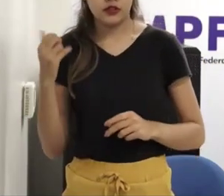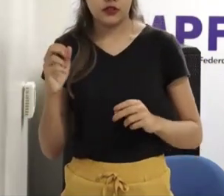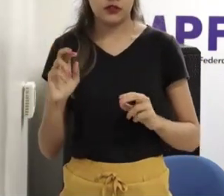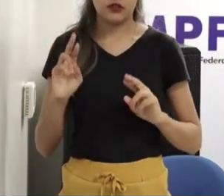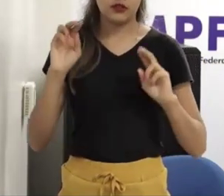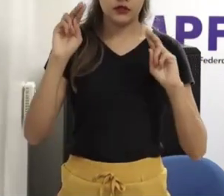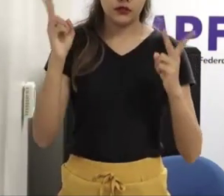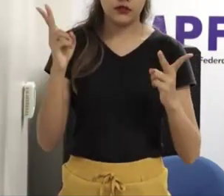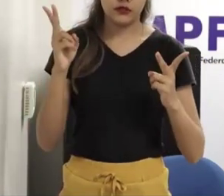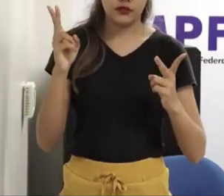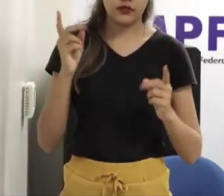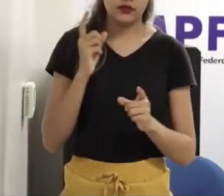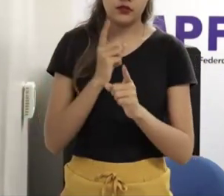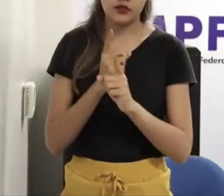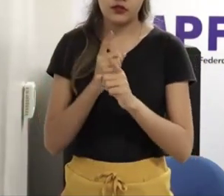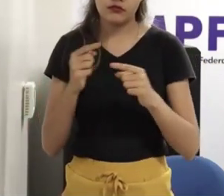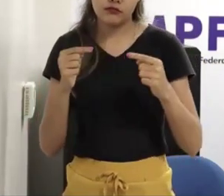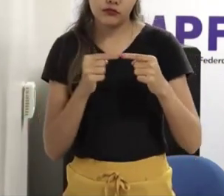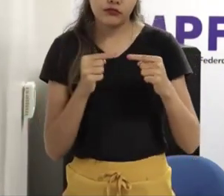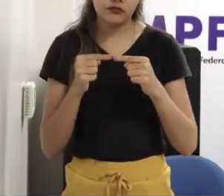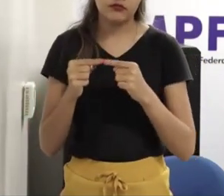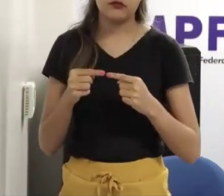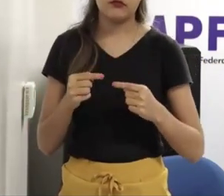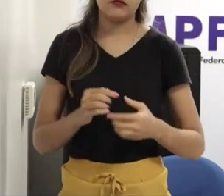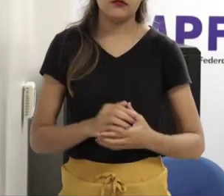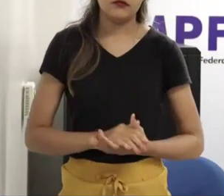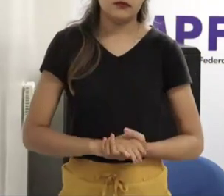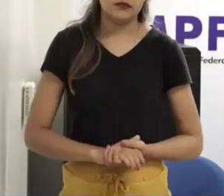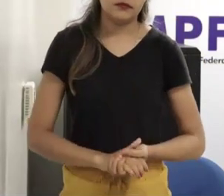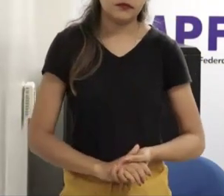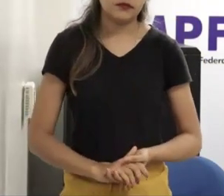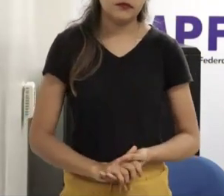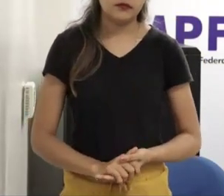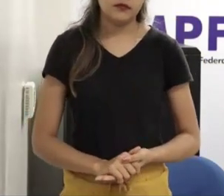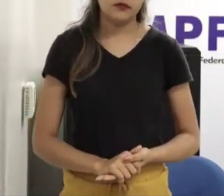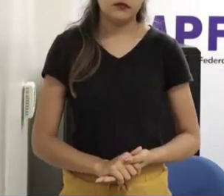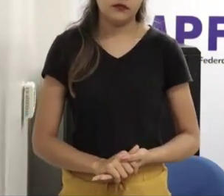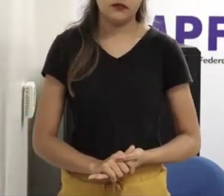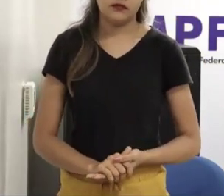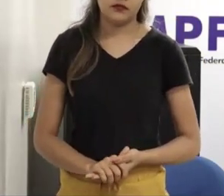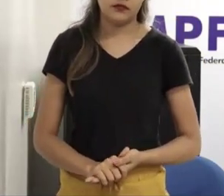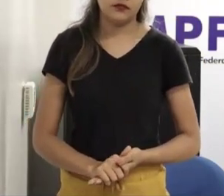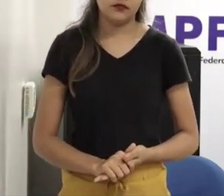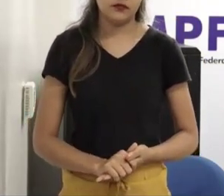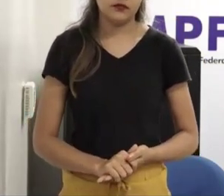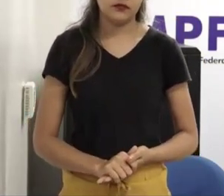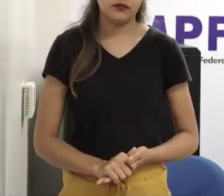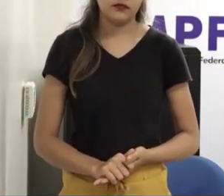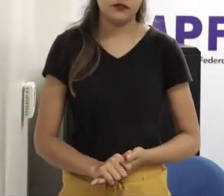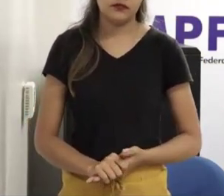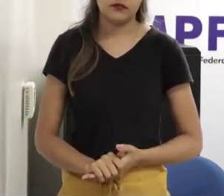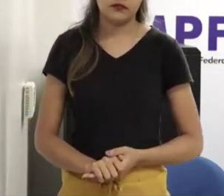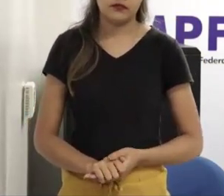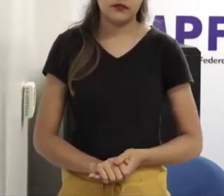interessante ali que era com jovens adolescentes de situações de risco do cotidiano material super